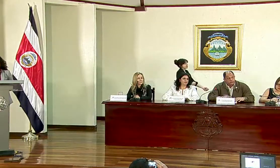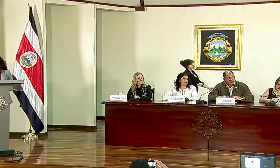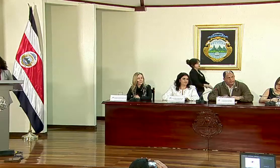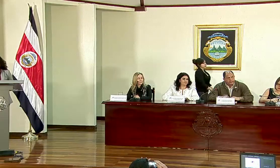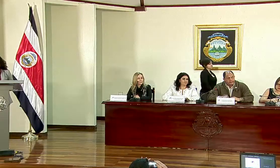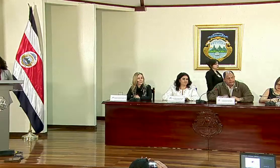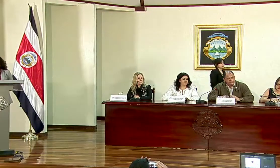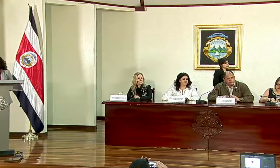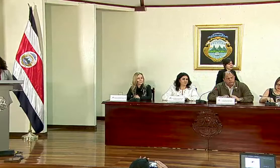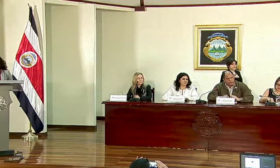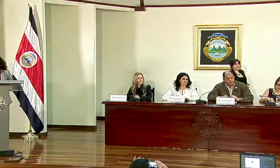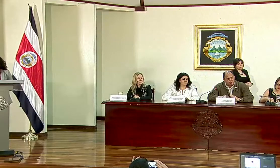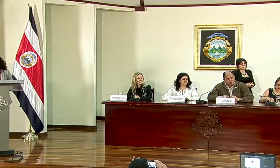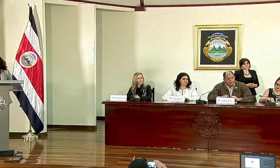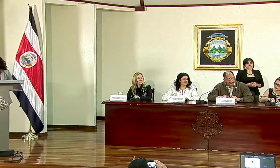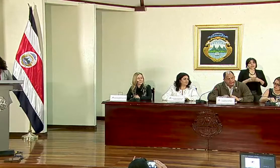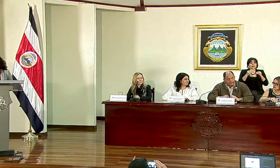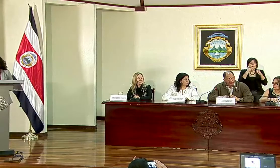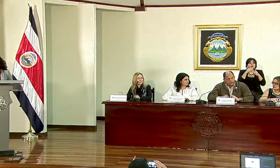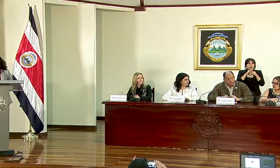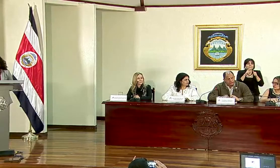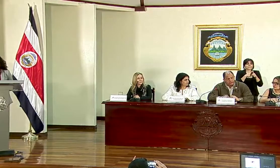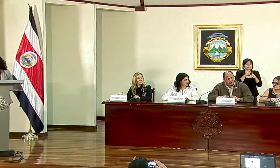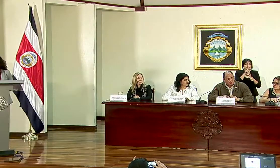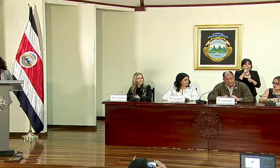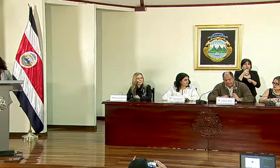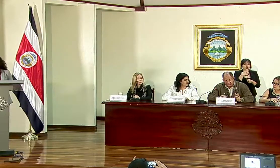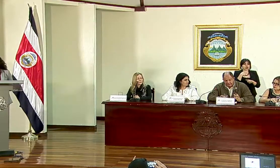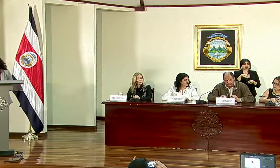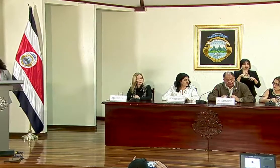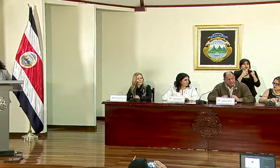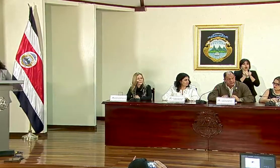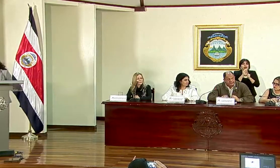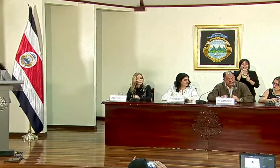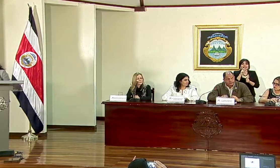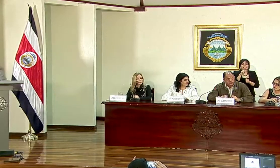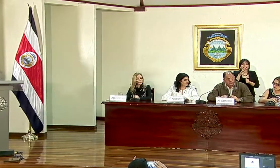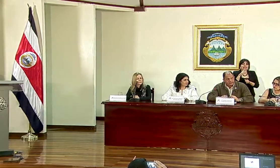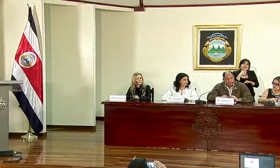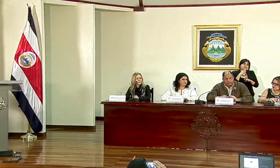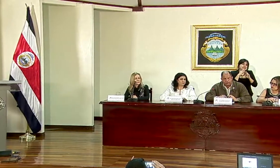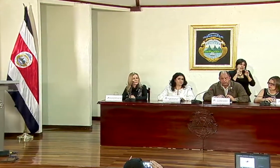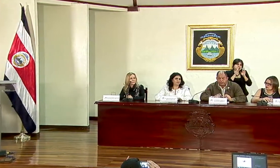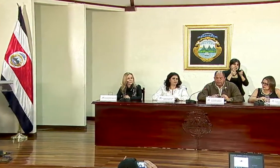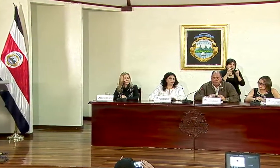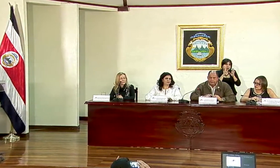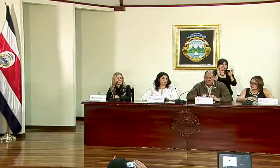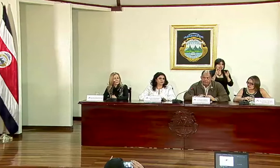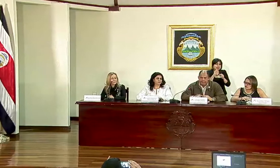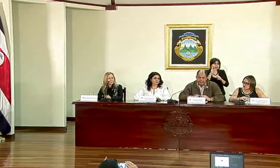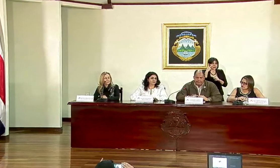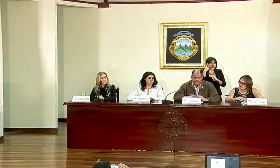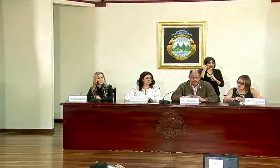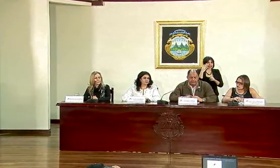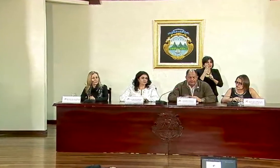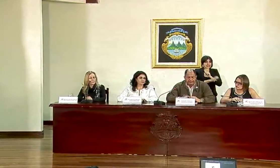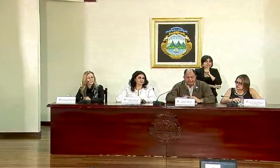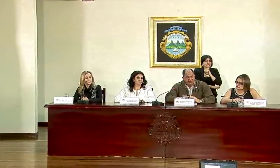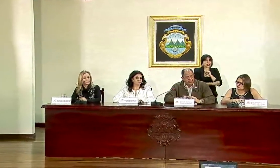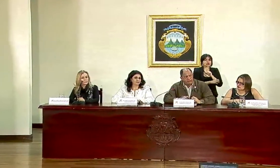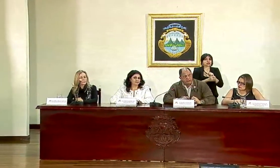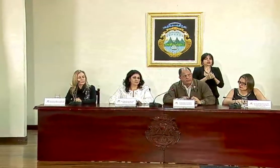primera pregunta estuve hoy en reunión con el señor Canciller viendo temas generales de política exterior me ha